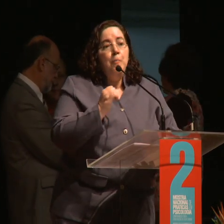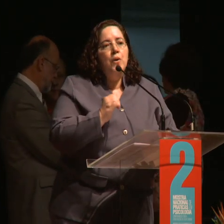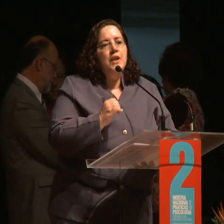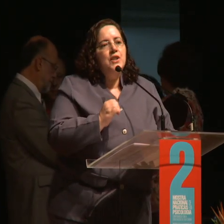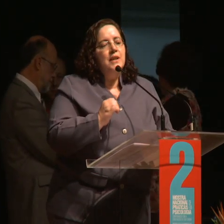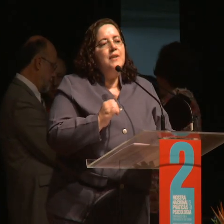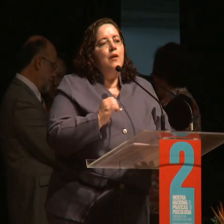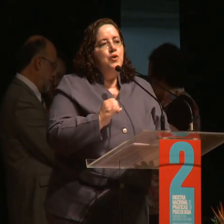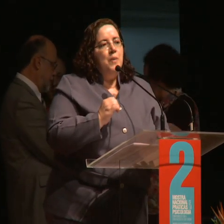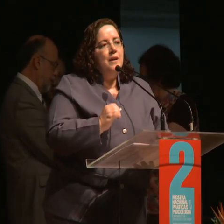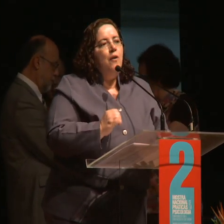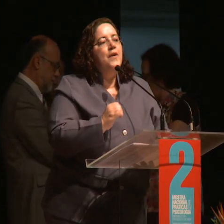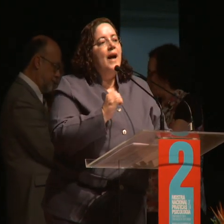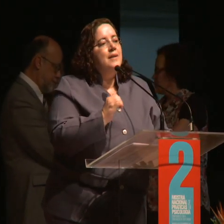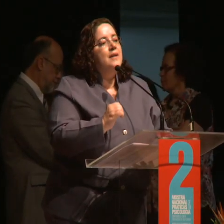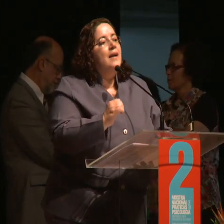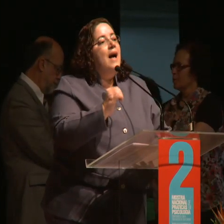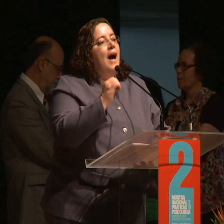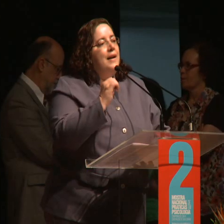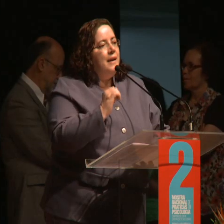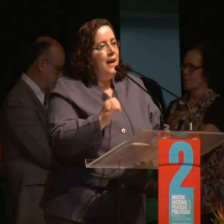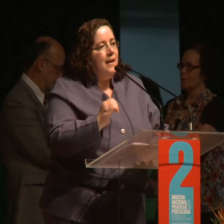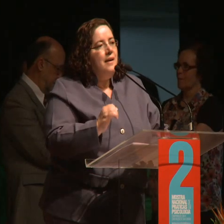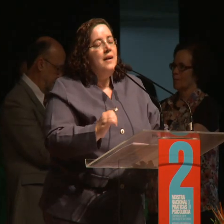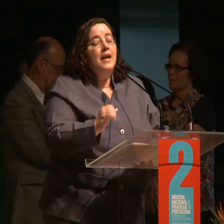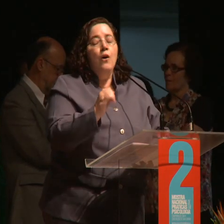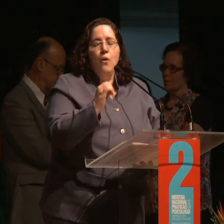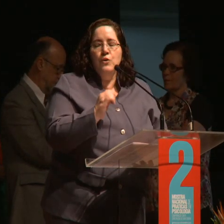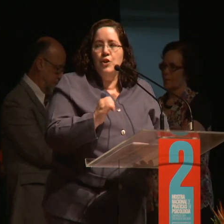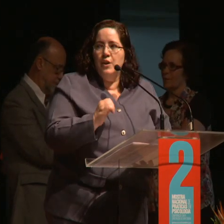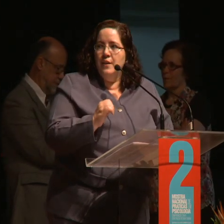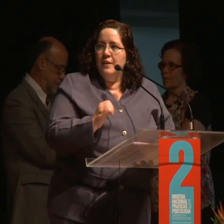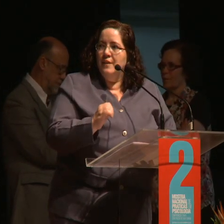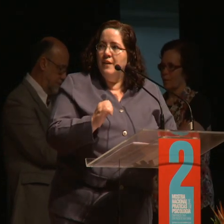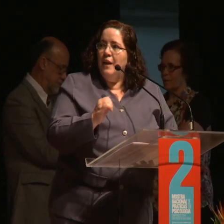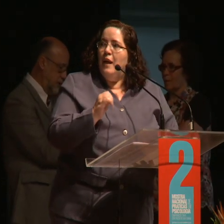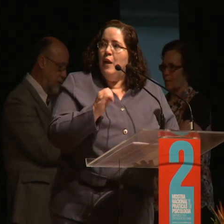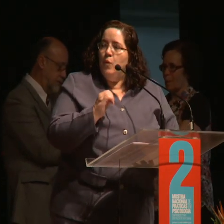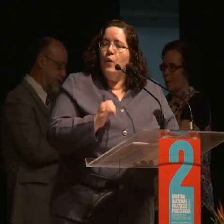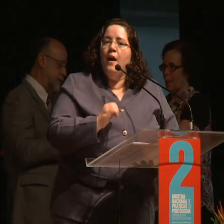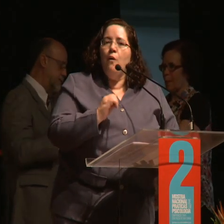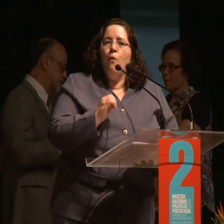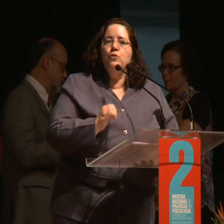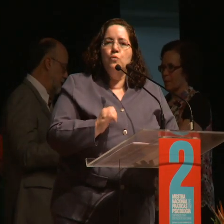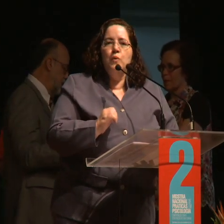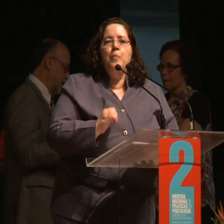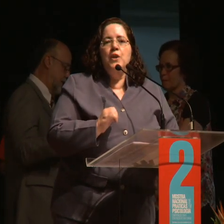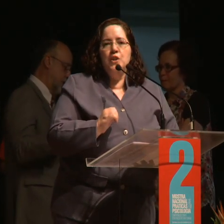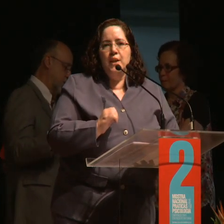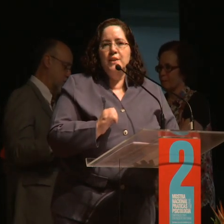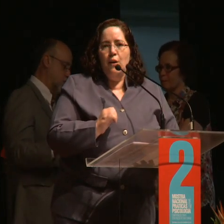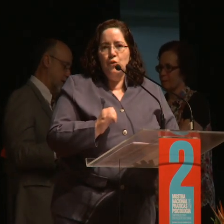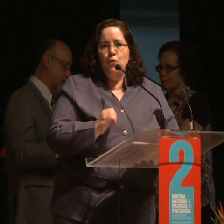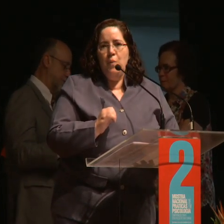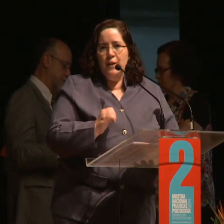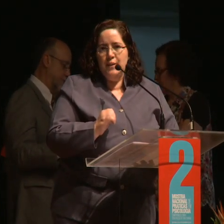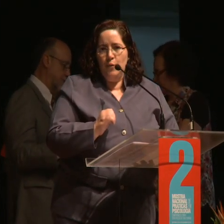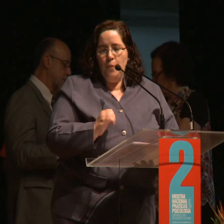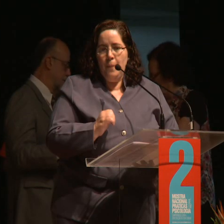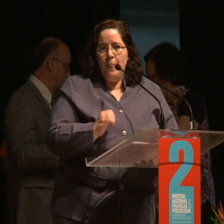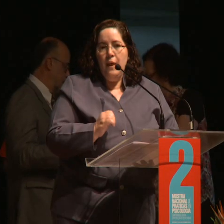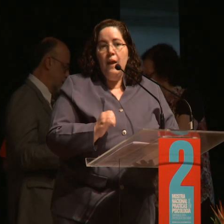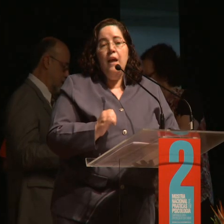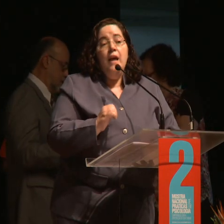política de saúde mental ficasse aquém e longe do que é o conjunto da política de saúde no